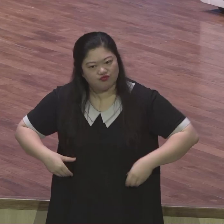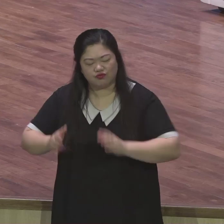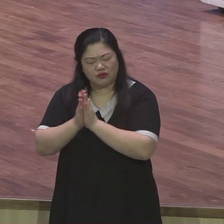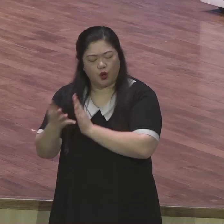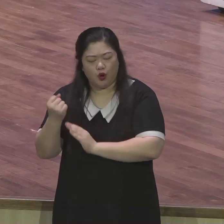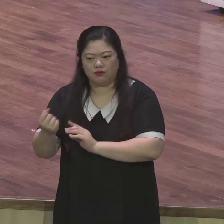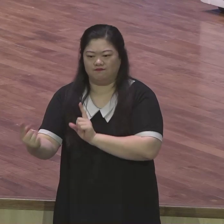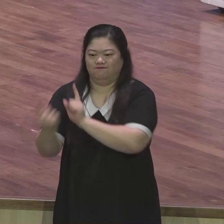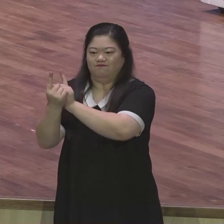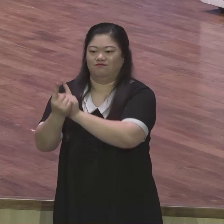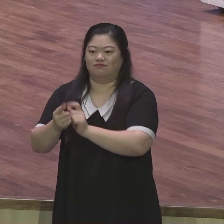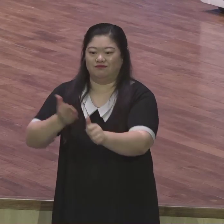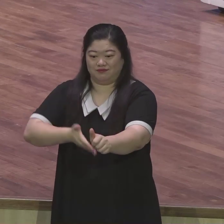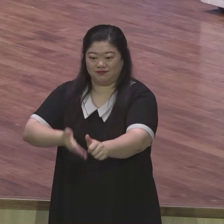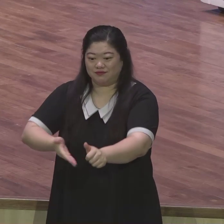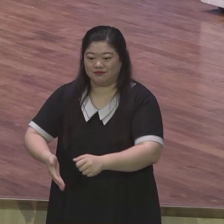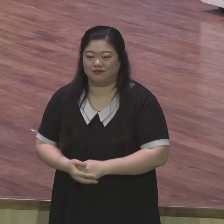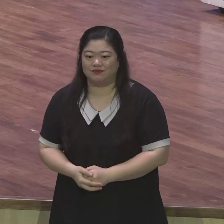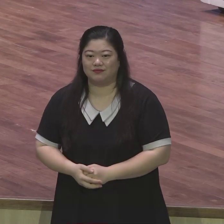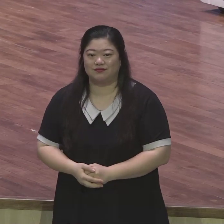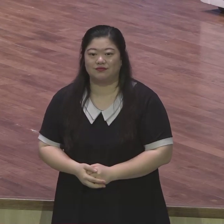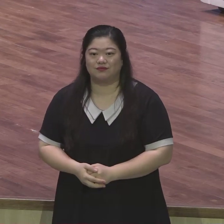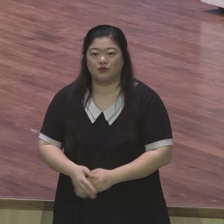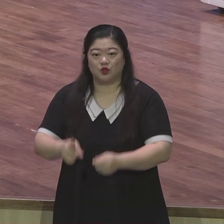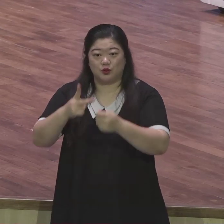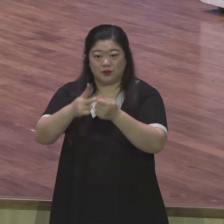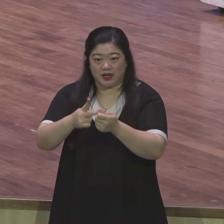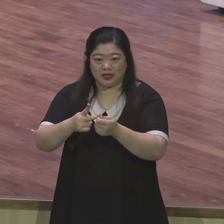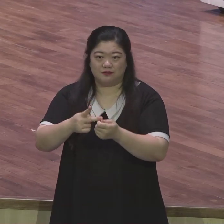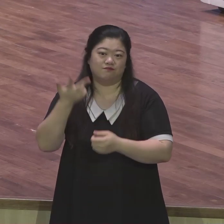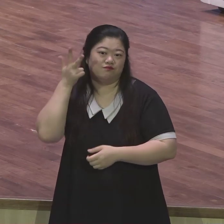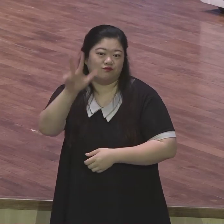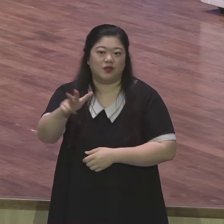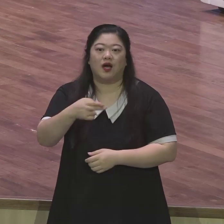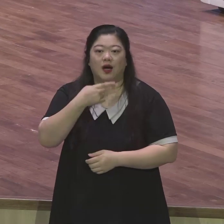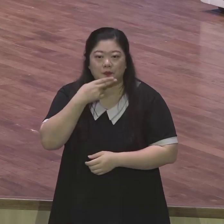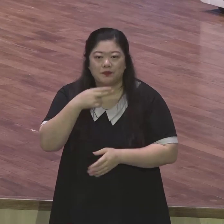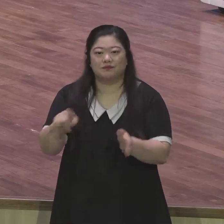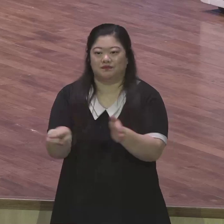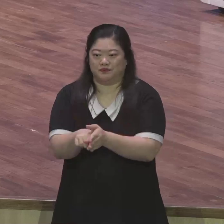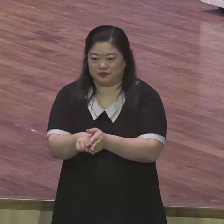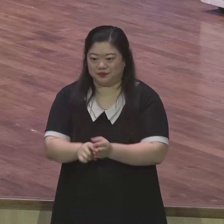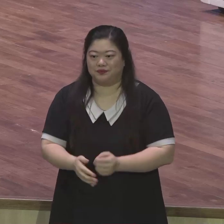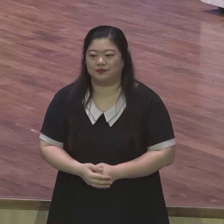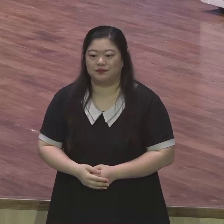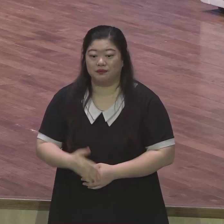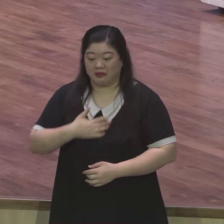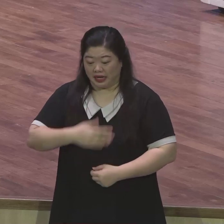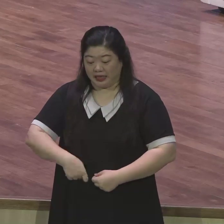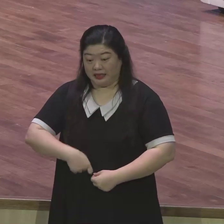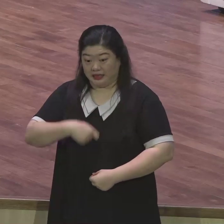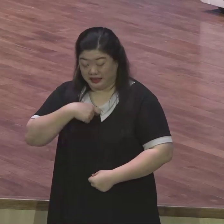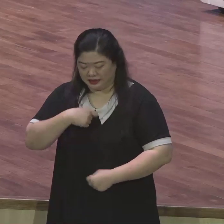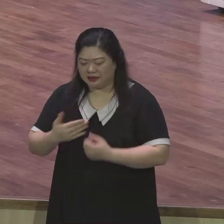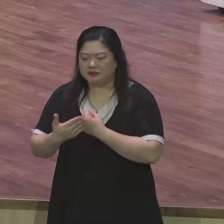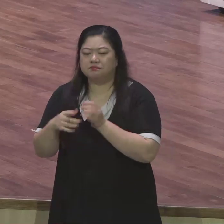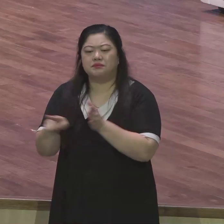번째로 뒤로 물러가지 않는 믿음입니다 38절 39절 보겠습니다 나의 의인은 믿음으로 말미암아 살리라 또한 뒤로